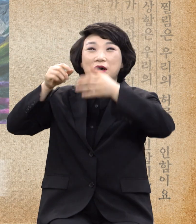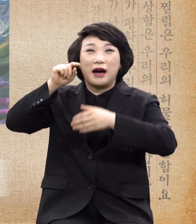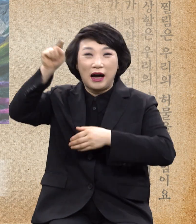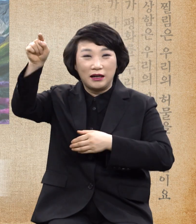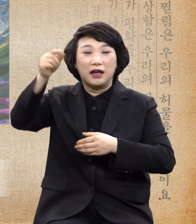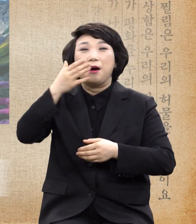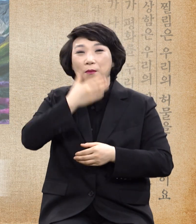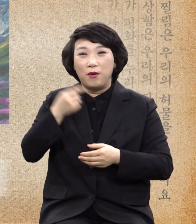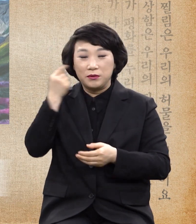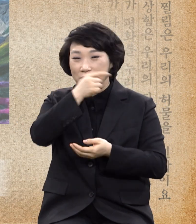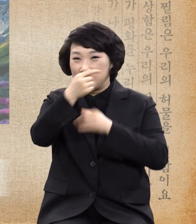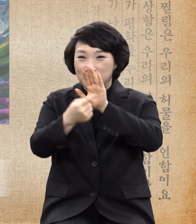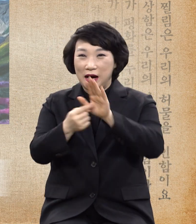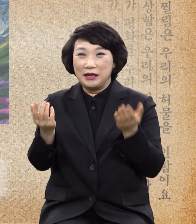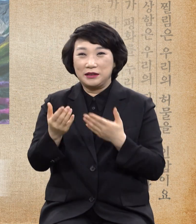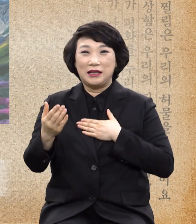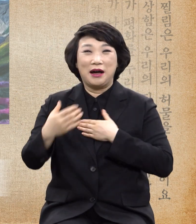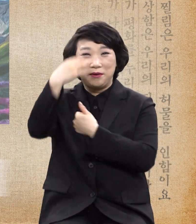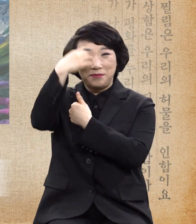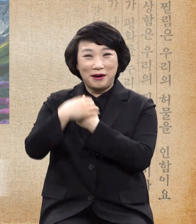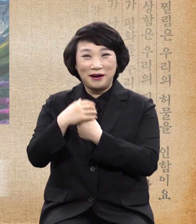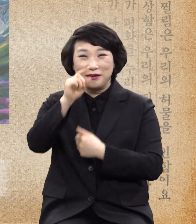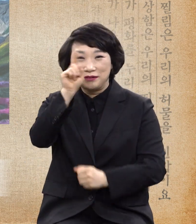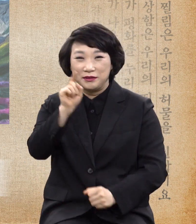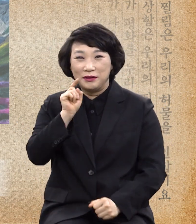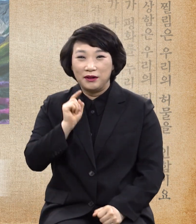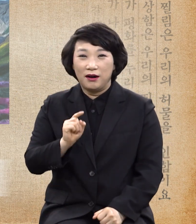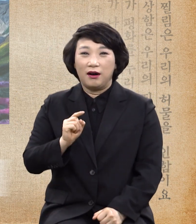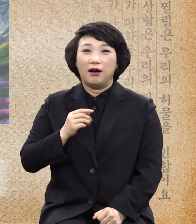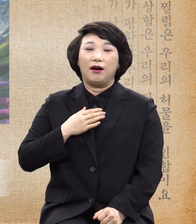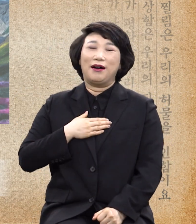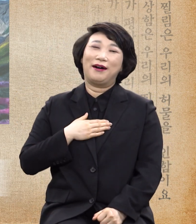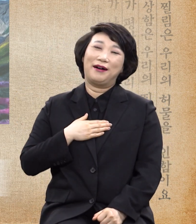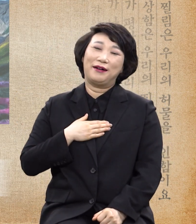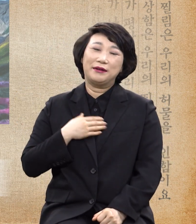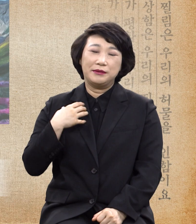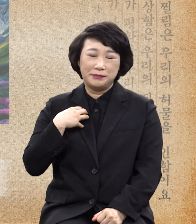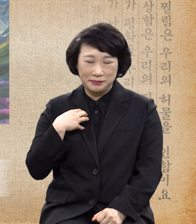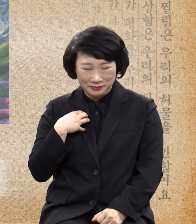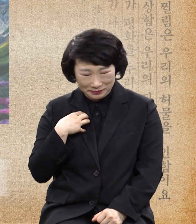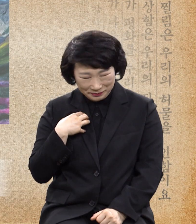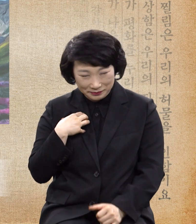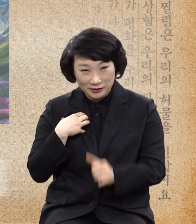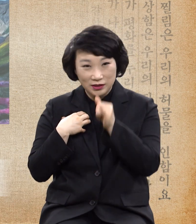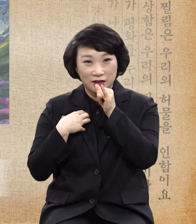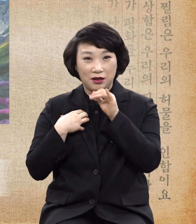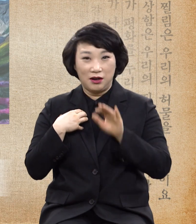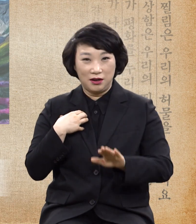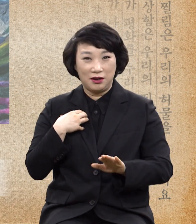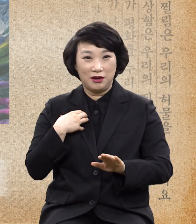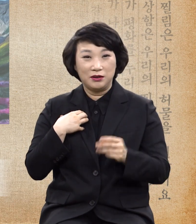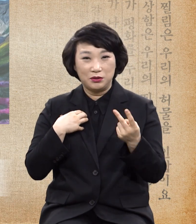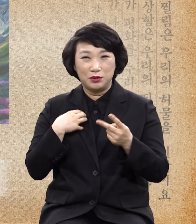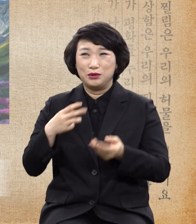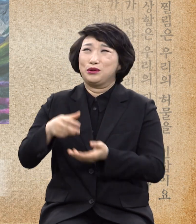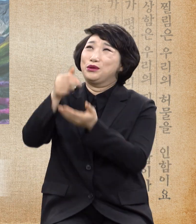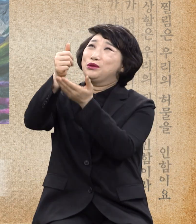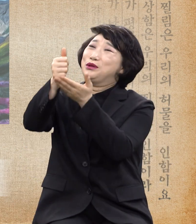경거를 맡기셨는가. 엄청난 책임이 무거워지면서 주님 내가